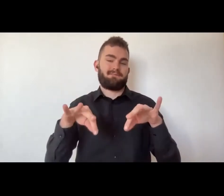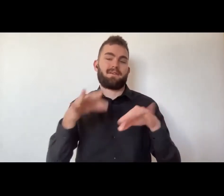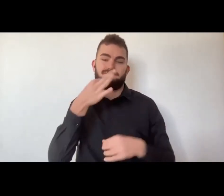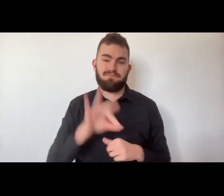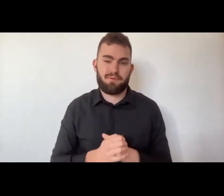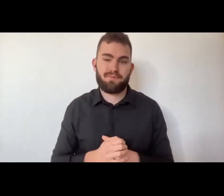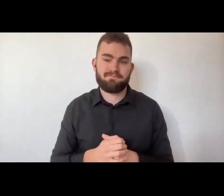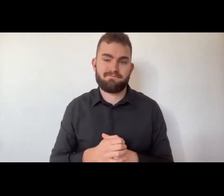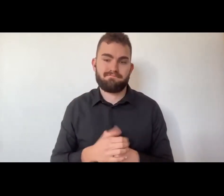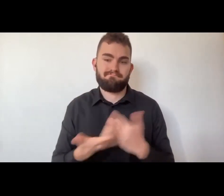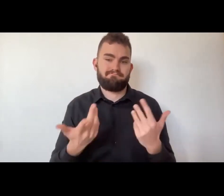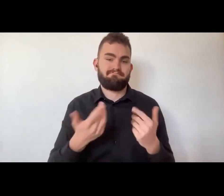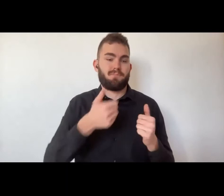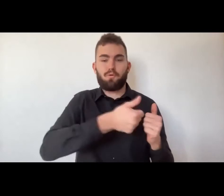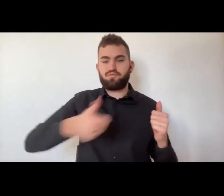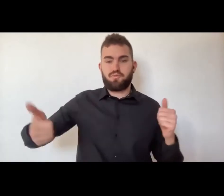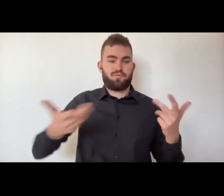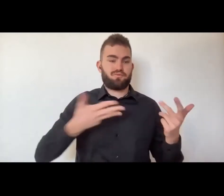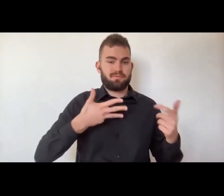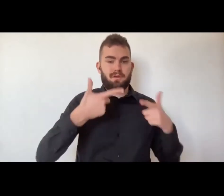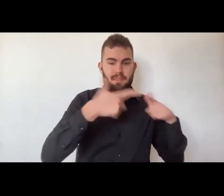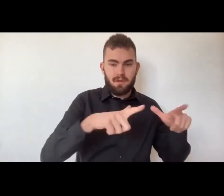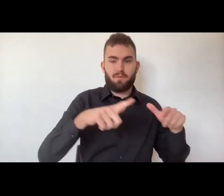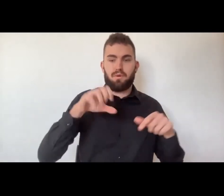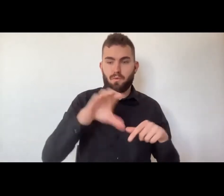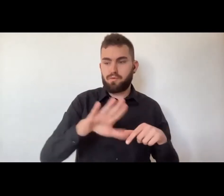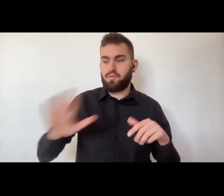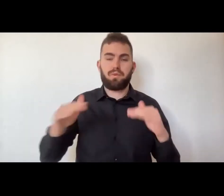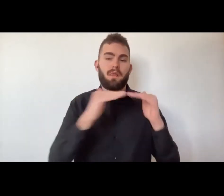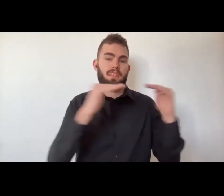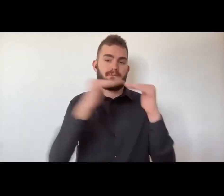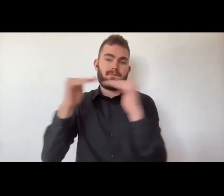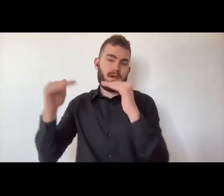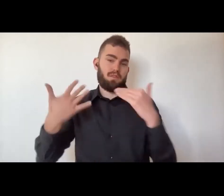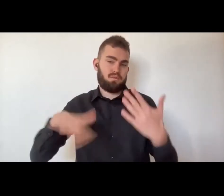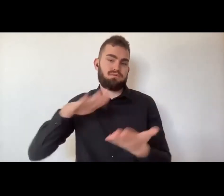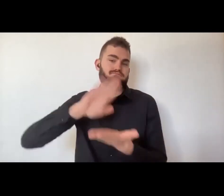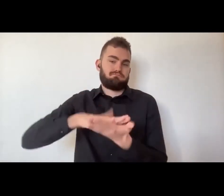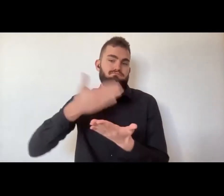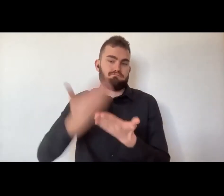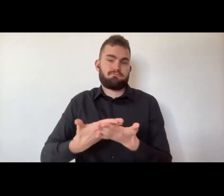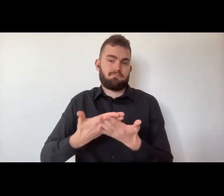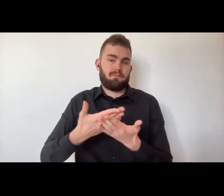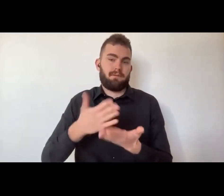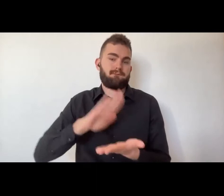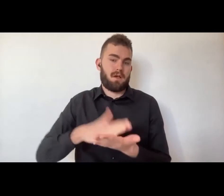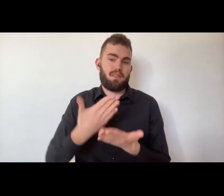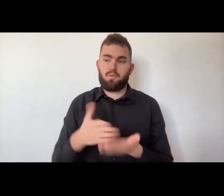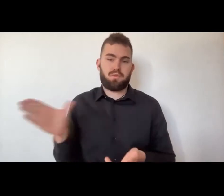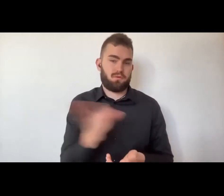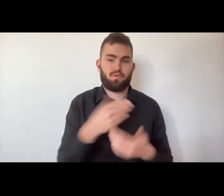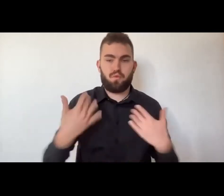ci si può emergere attraverso questa lingua e si può imparare molto di più. Ogni lingua ha una sua